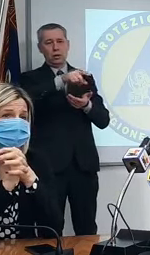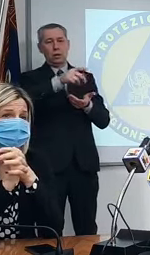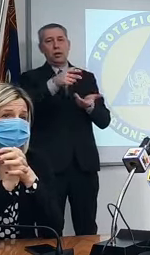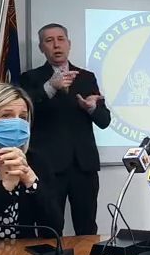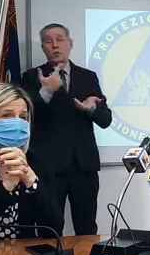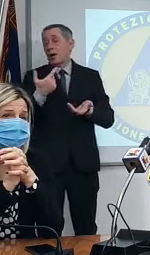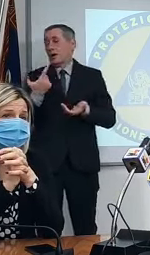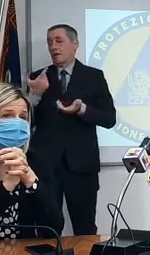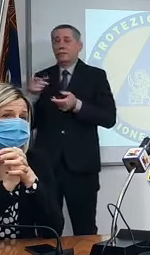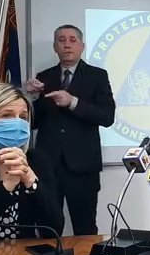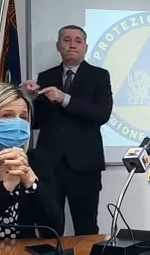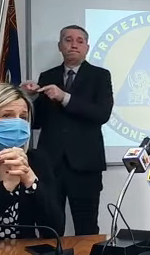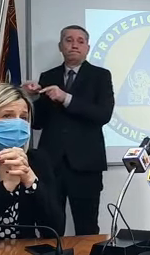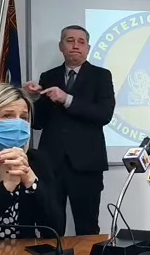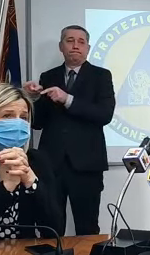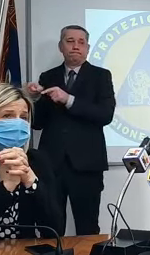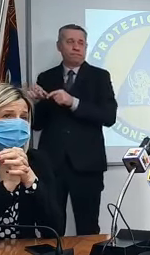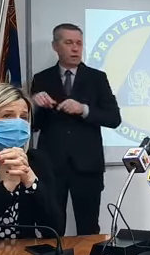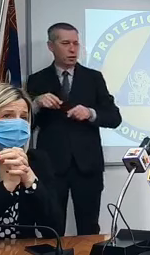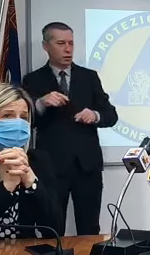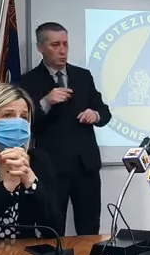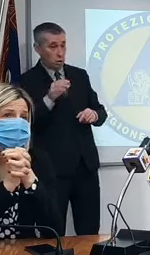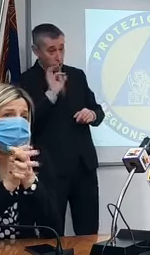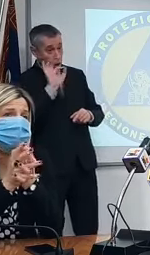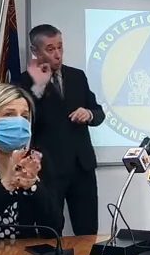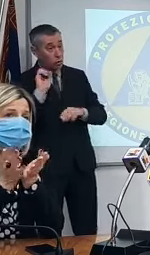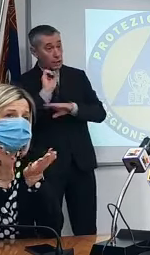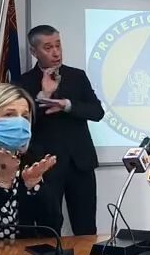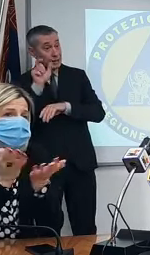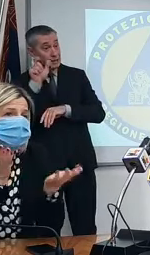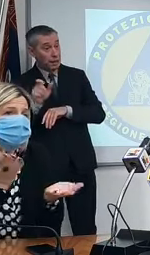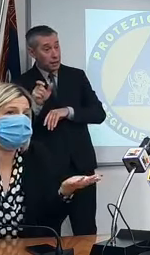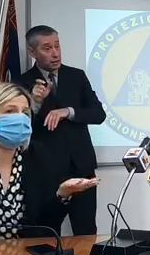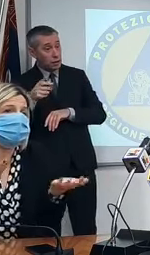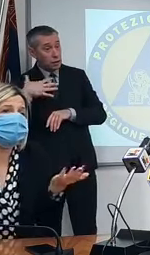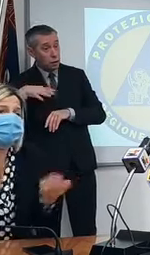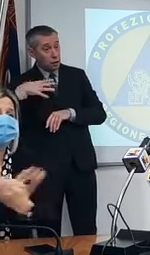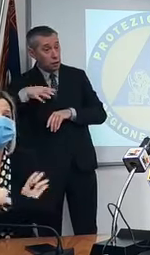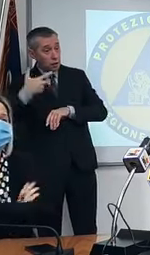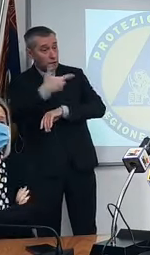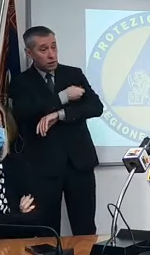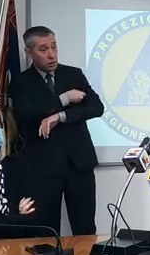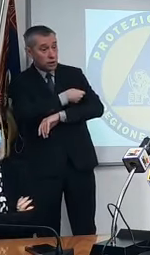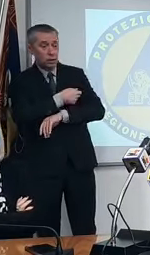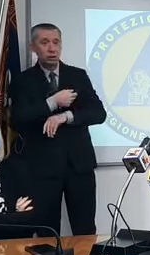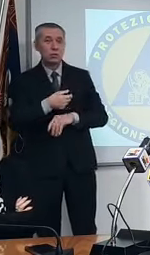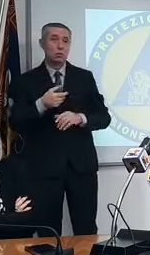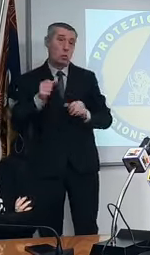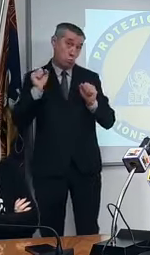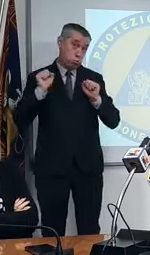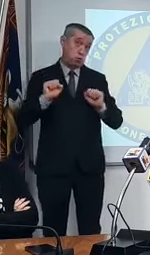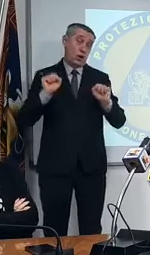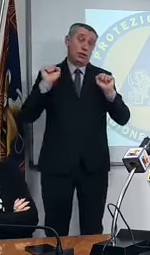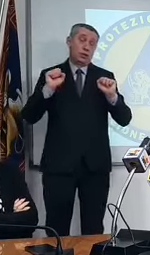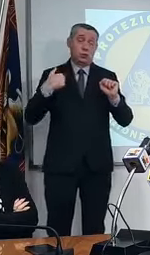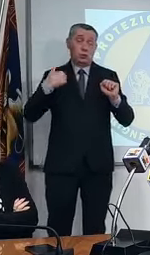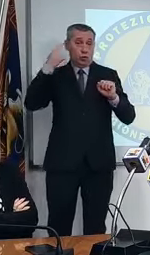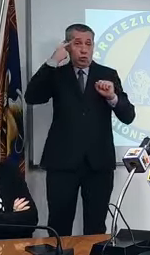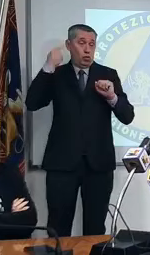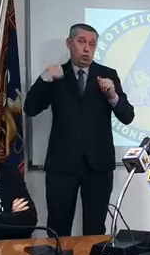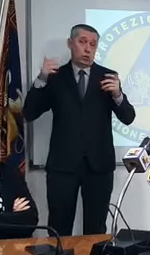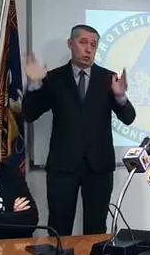sì perché non ci sono insegnanti che non intendono vaccinarsi ci saranno magari non lo sappiamo vabbè non ci